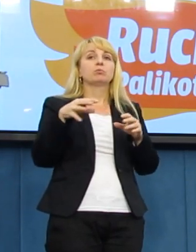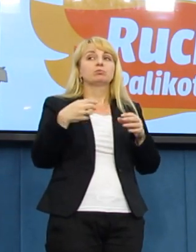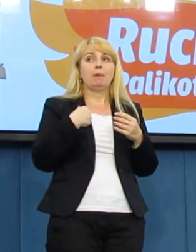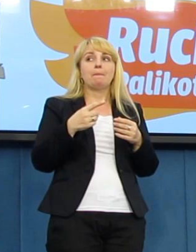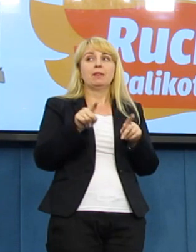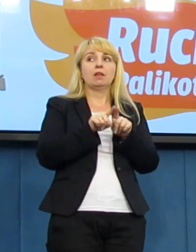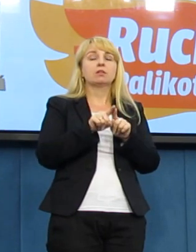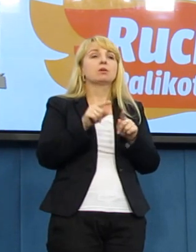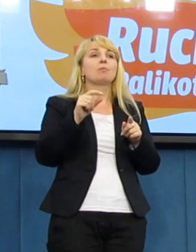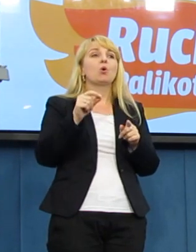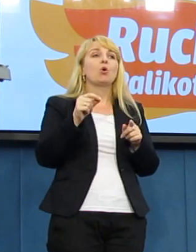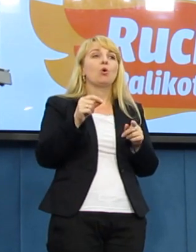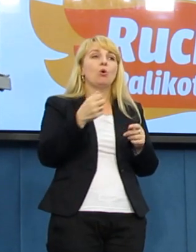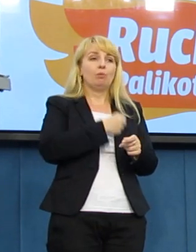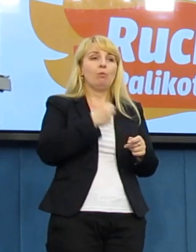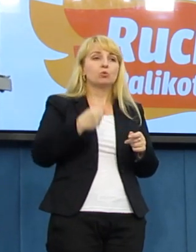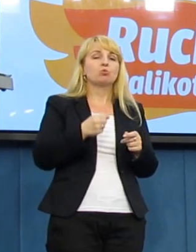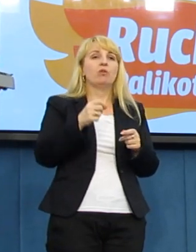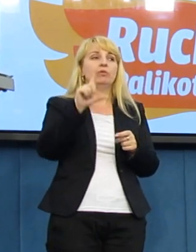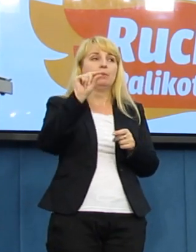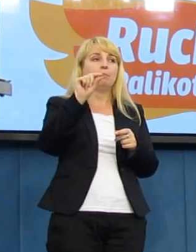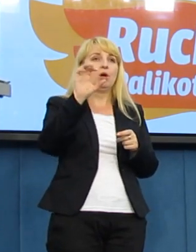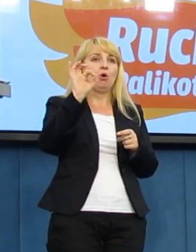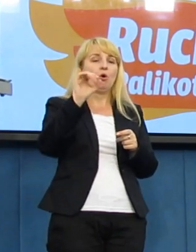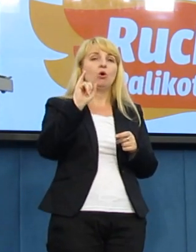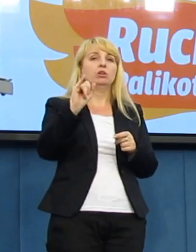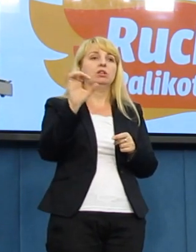Platformy Obywatelskiej i SLB.